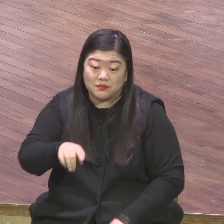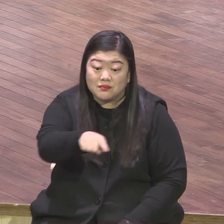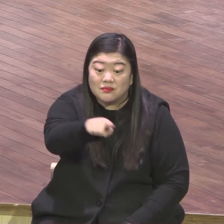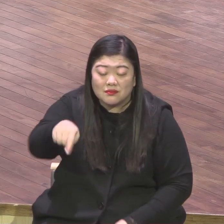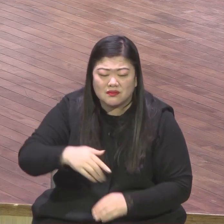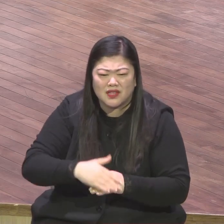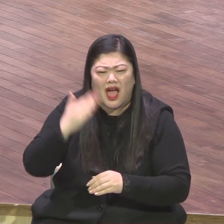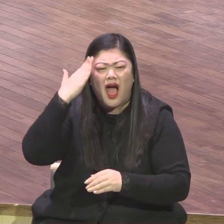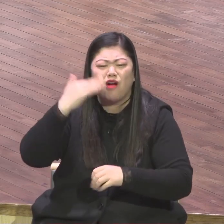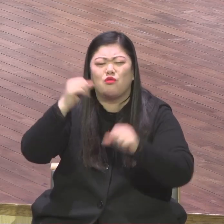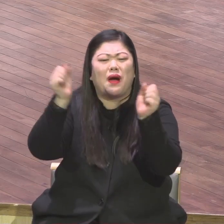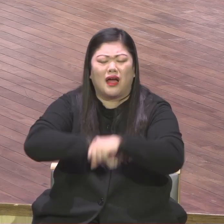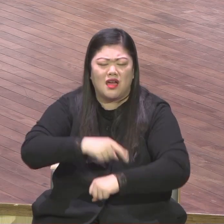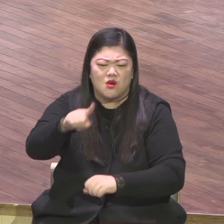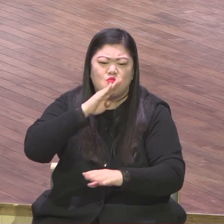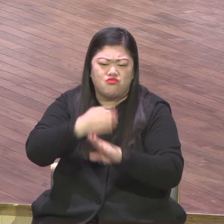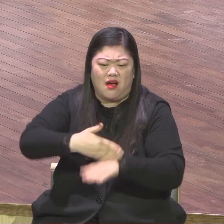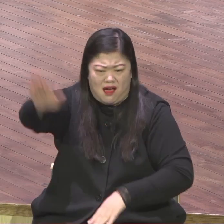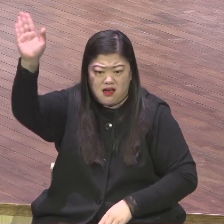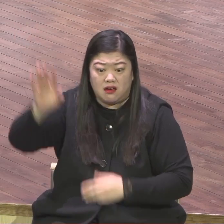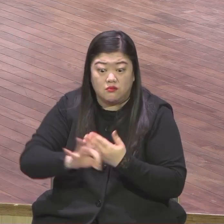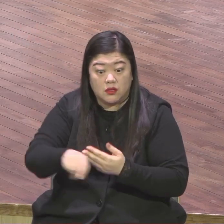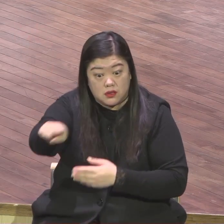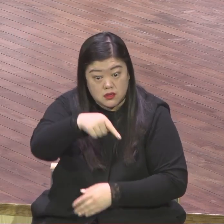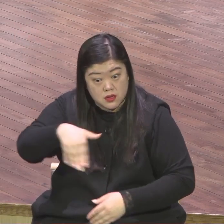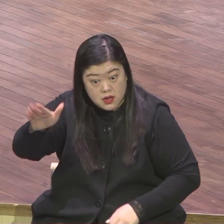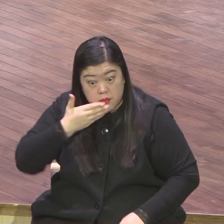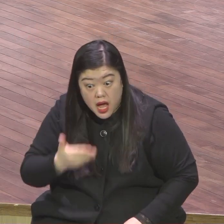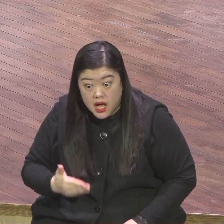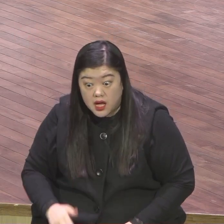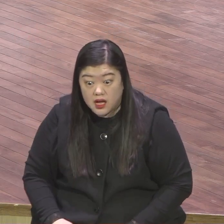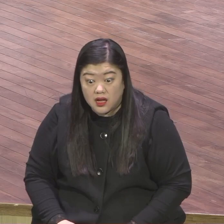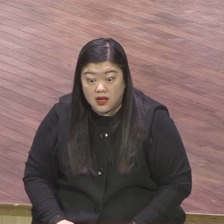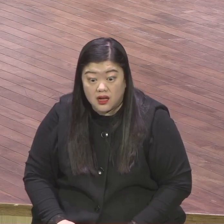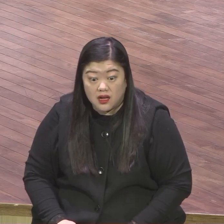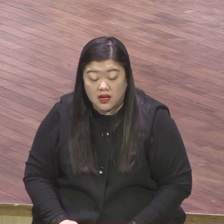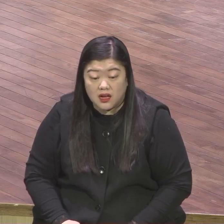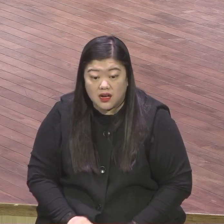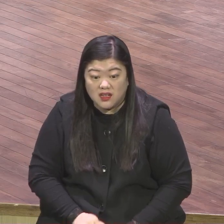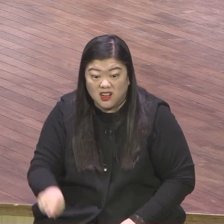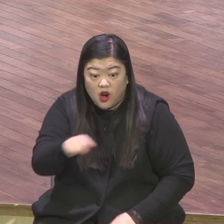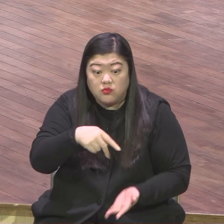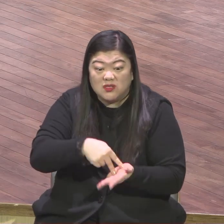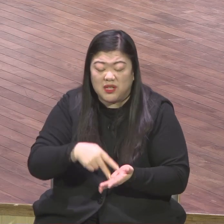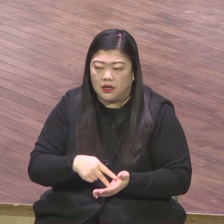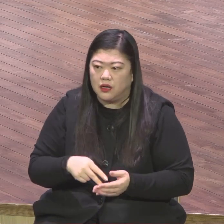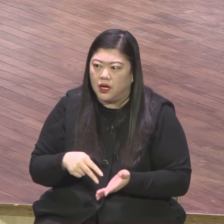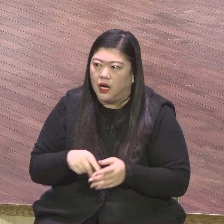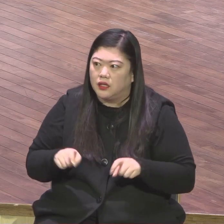심판한다 그럼 말할 수 있어요 적시 죽는 거지 굉장히 위험한 지금 미션이지